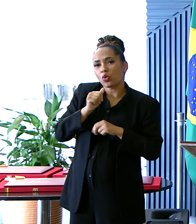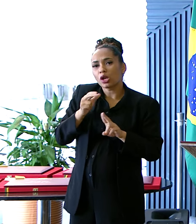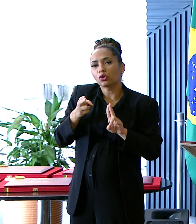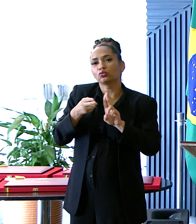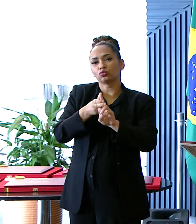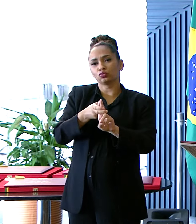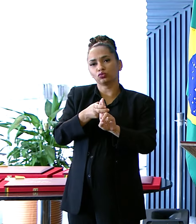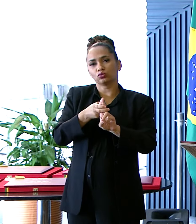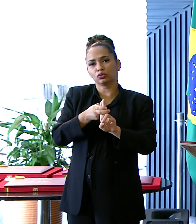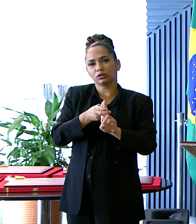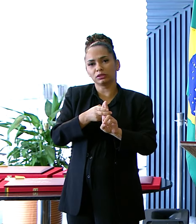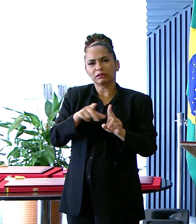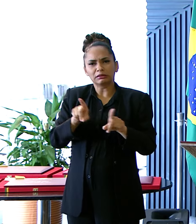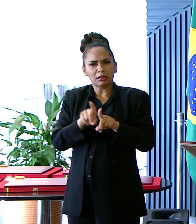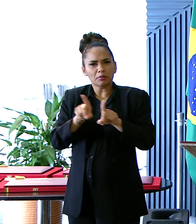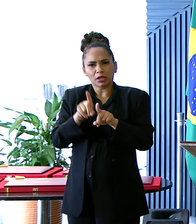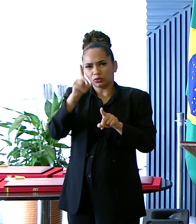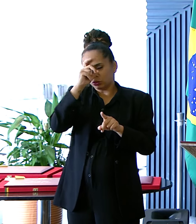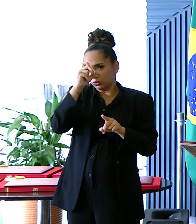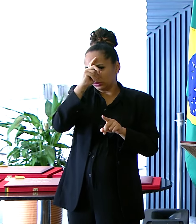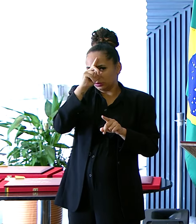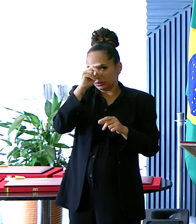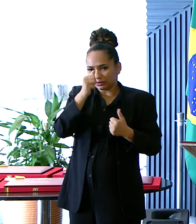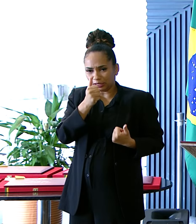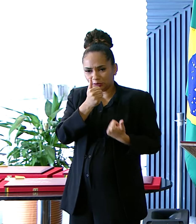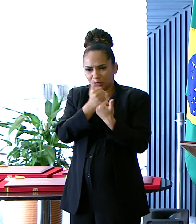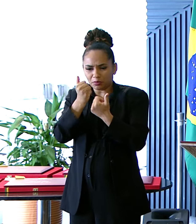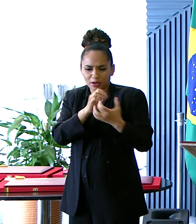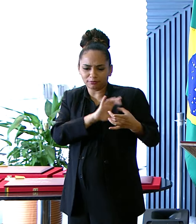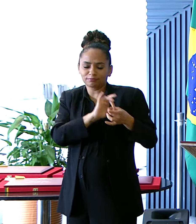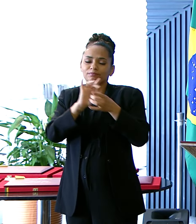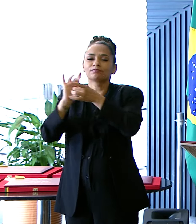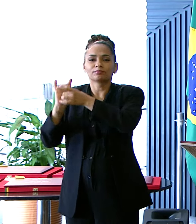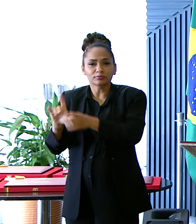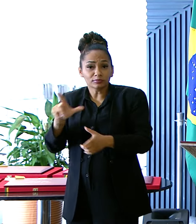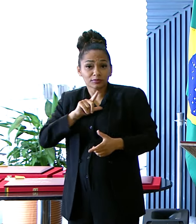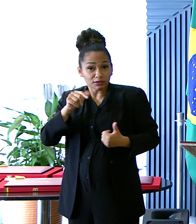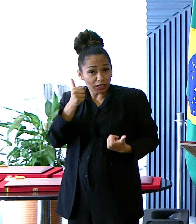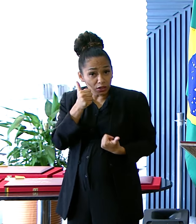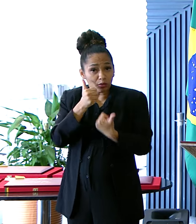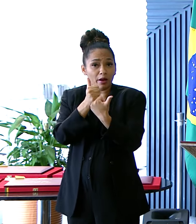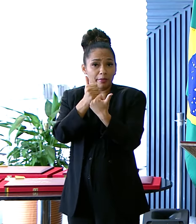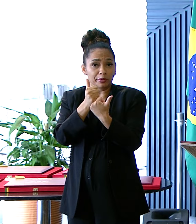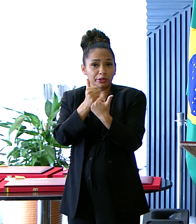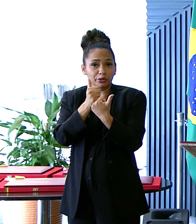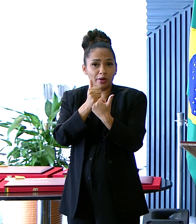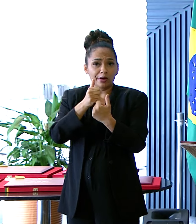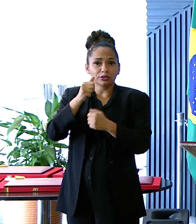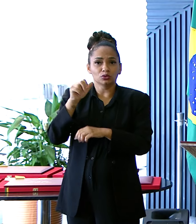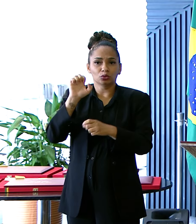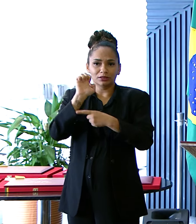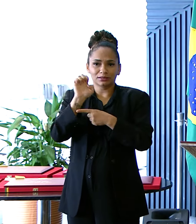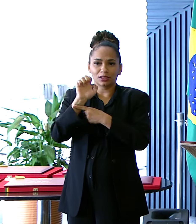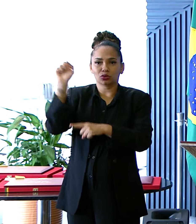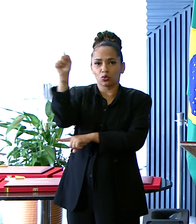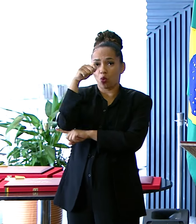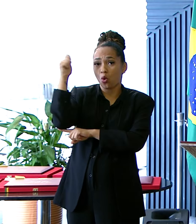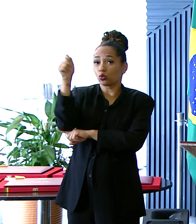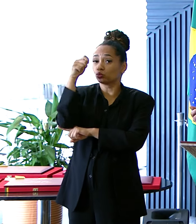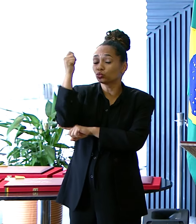saúde E dos hospitais Conveniados Das redes Conveniadas Também Que apoiam O Rio Grande Do Sul Porque